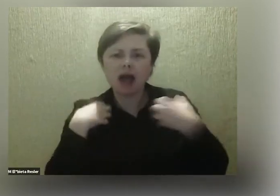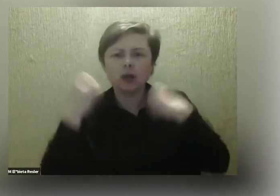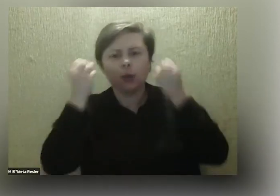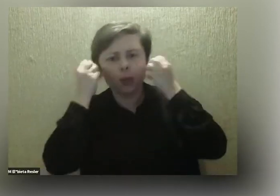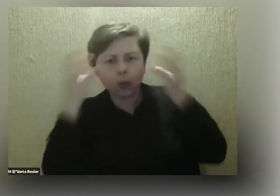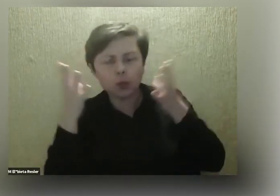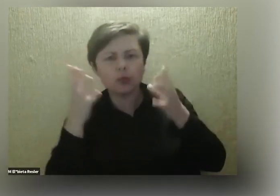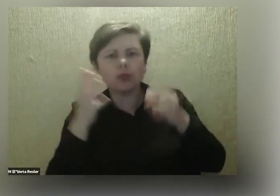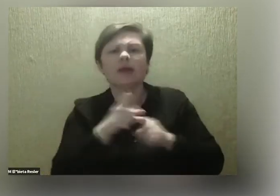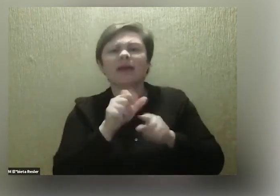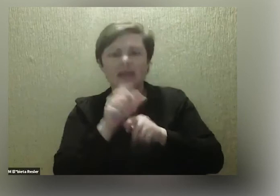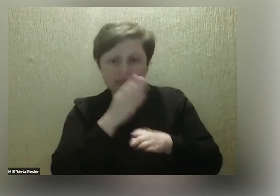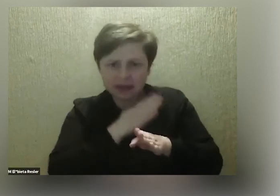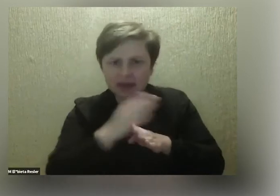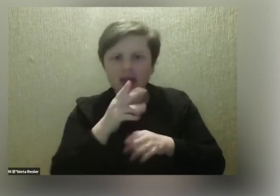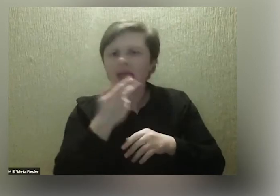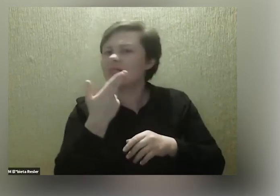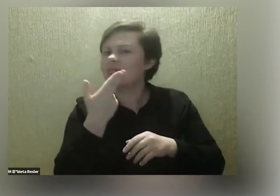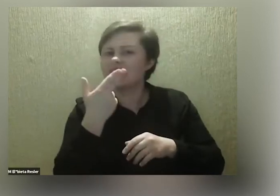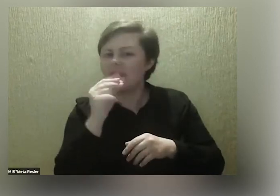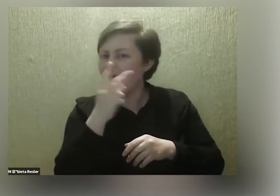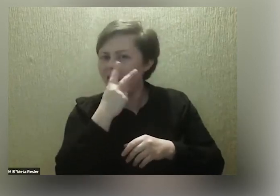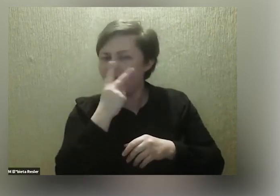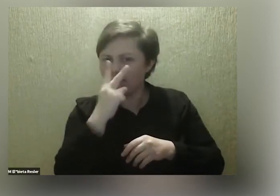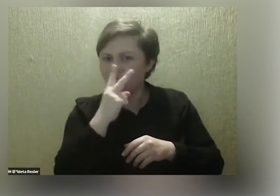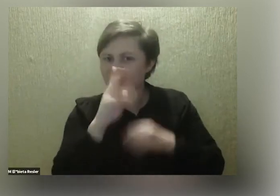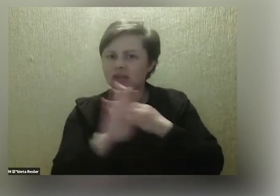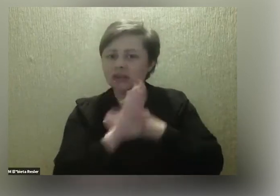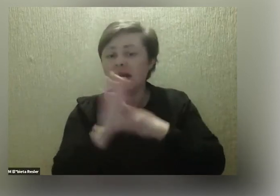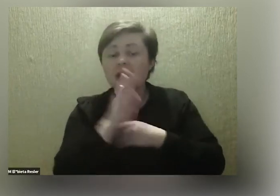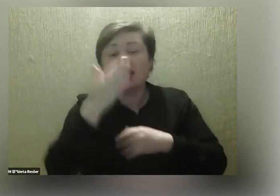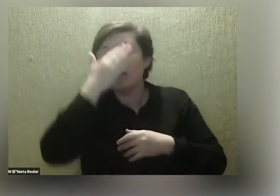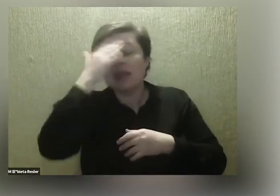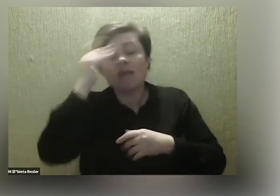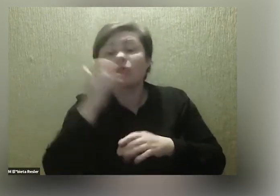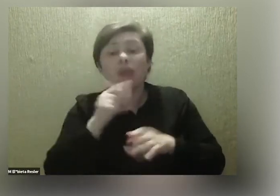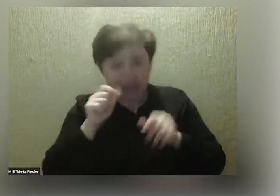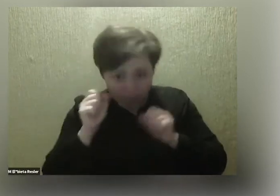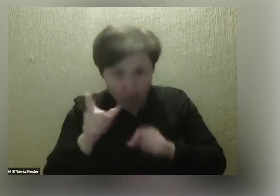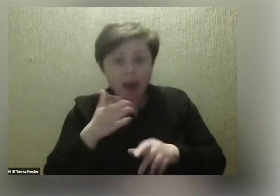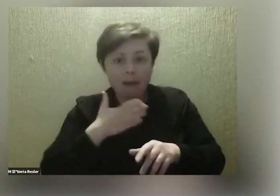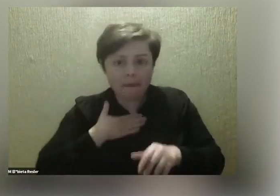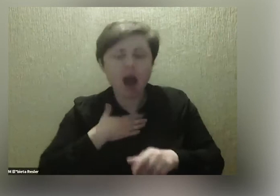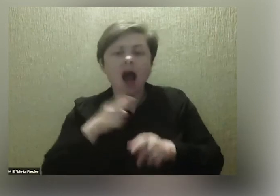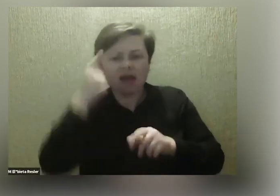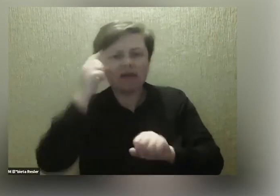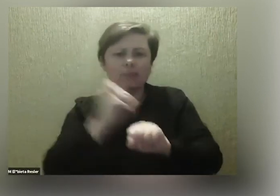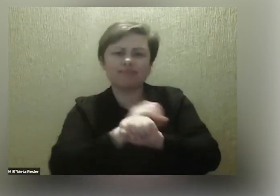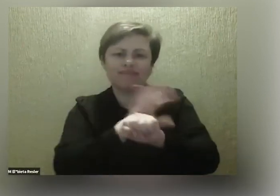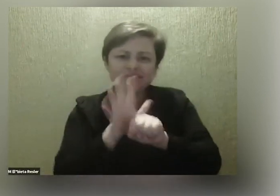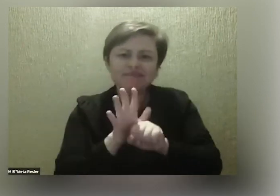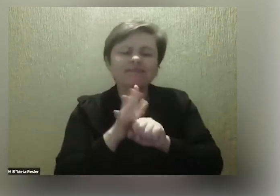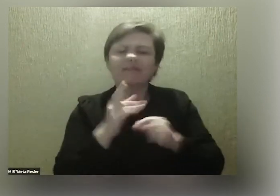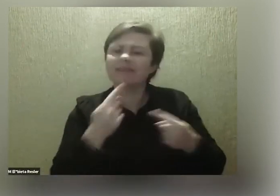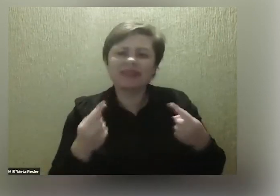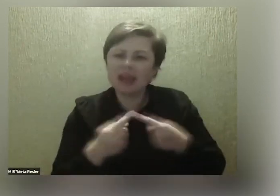Jest nadal. Tak, niewidzialna wystawa nadal jeszcze funkcjonuje, nie wiadomo co będzie dalej, bo pandemia nie sprzyja takim miejscom